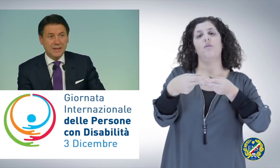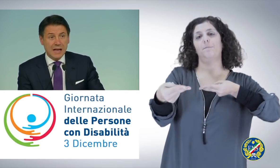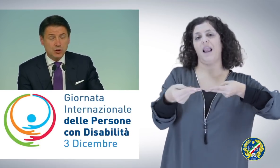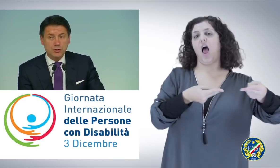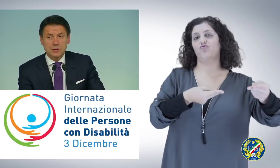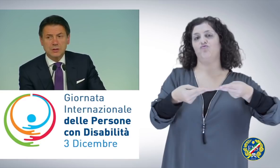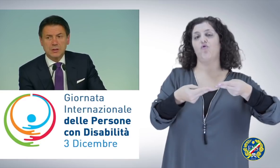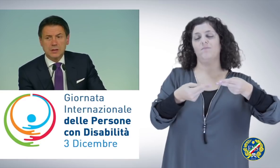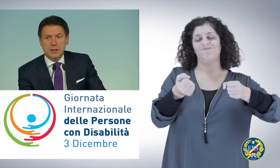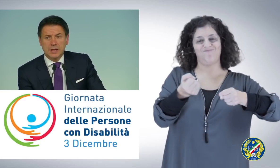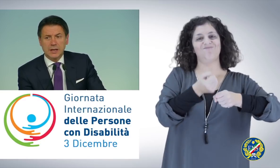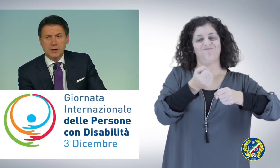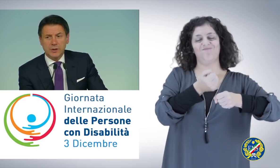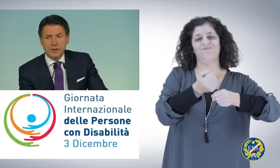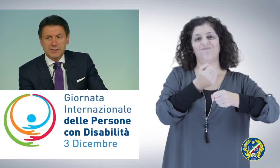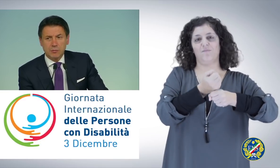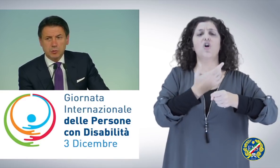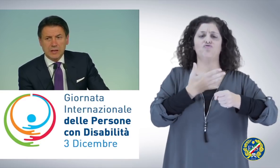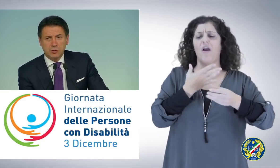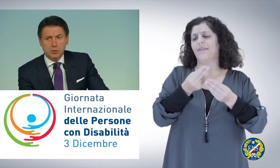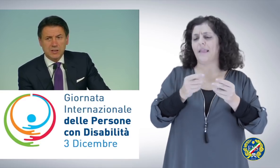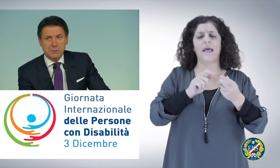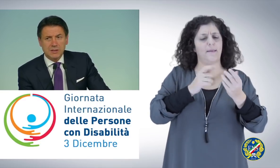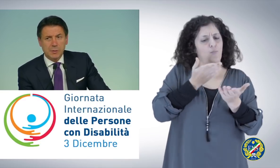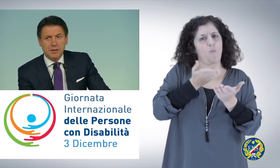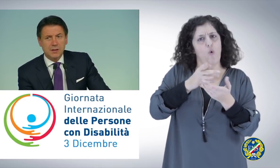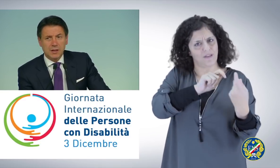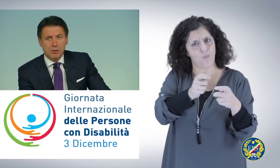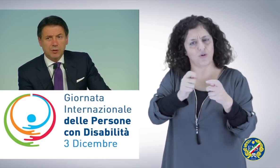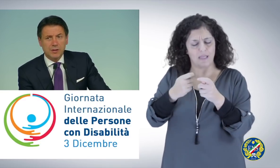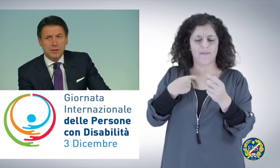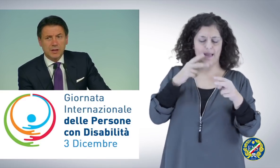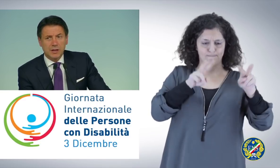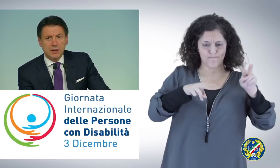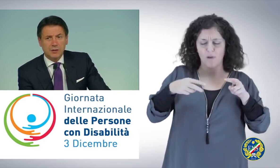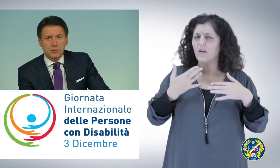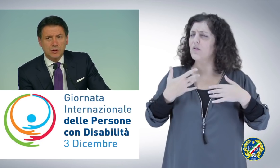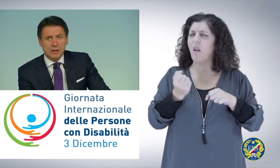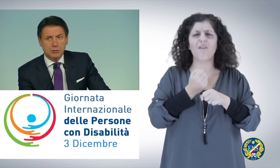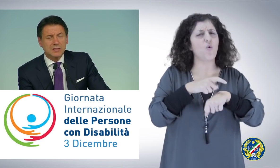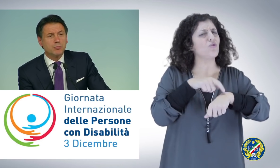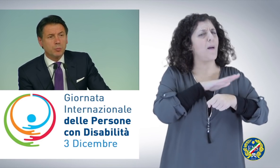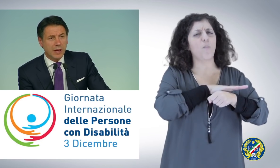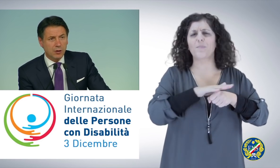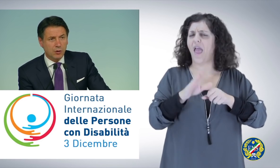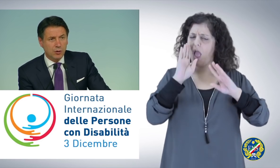bilancio e quindi stiamo valutando tutti gli emendamenti e ovviamente sto lavorando a tempo pieno